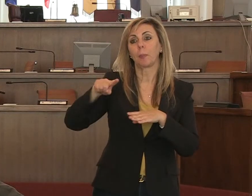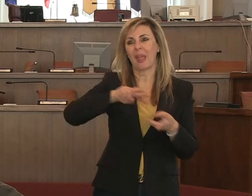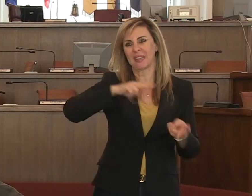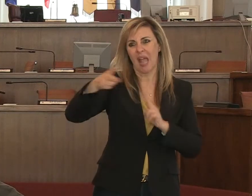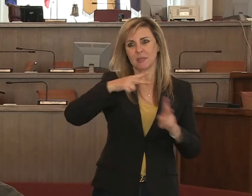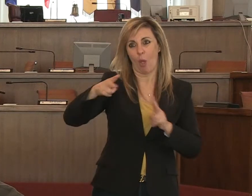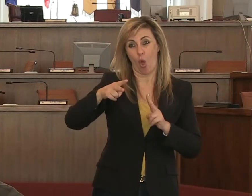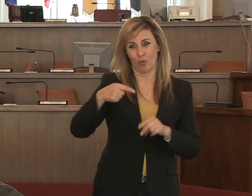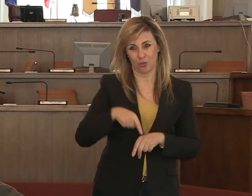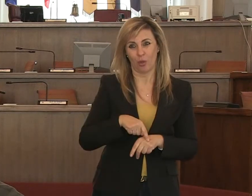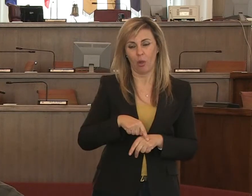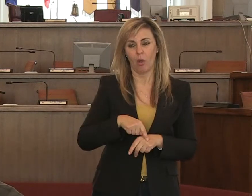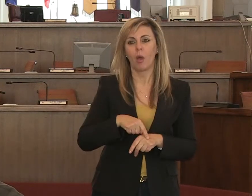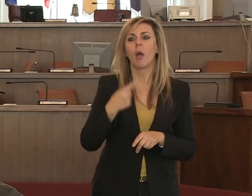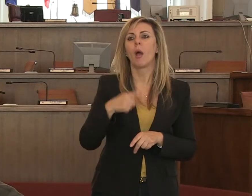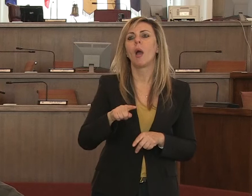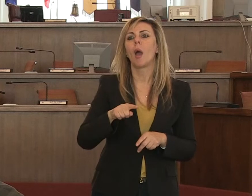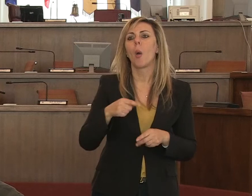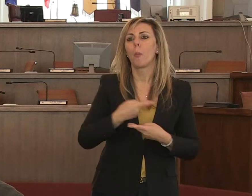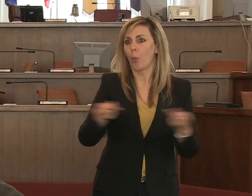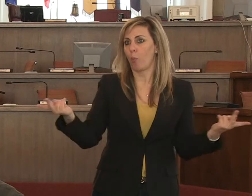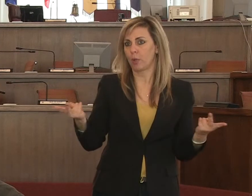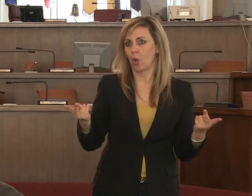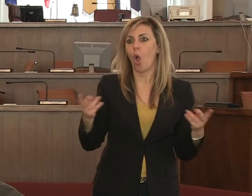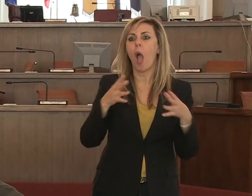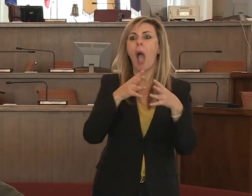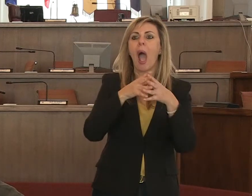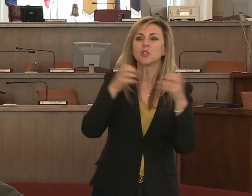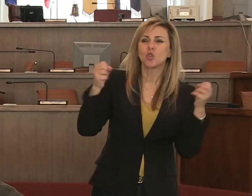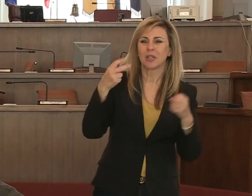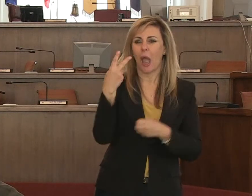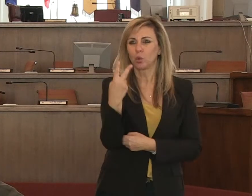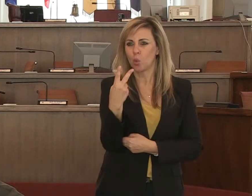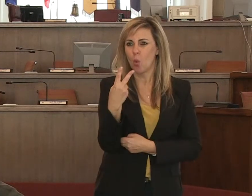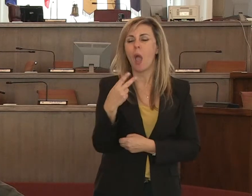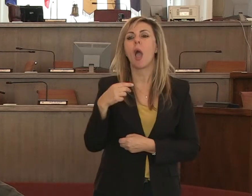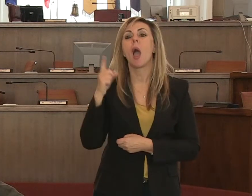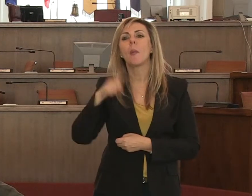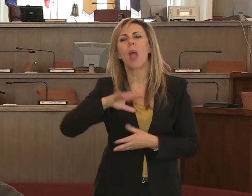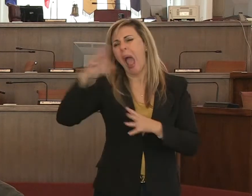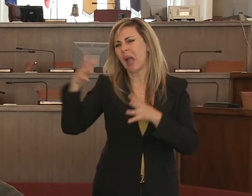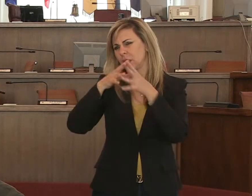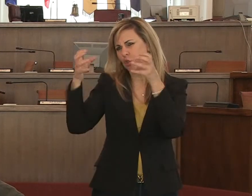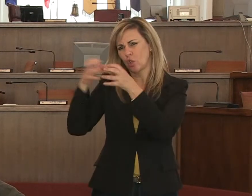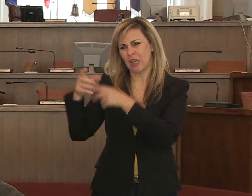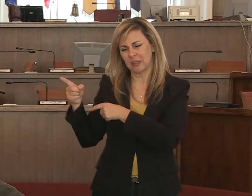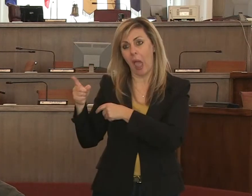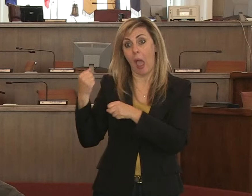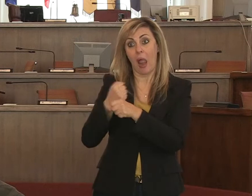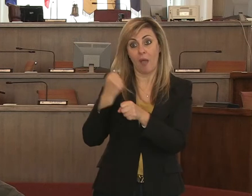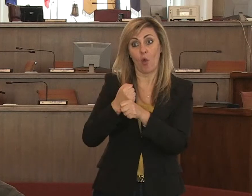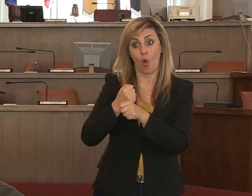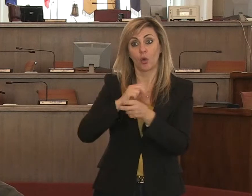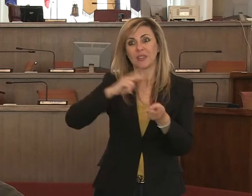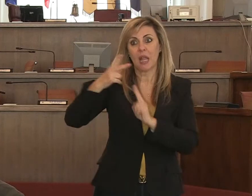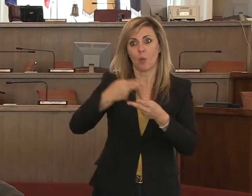pubblico locale sia per quanto riguarda il servizio la società tua la società in house sia per quanto riguarda tutti gli altri operatori dei